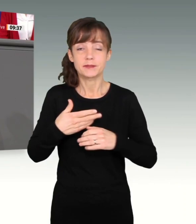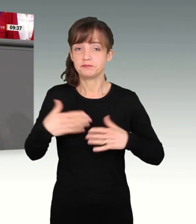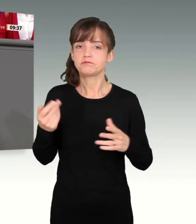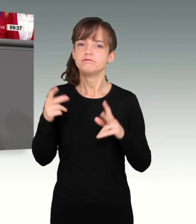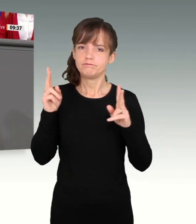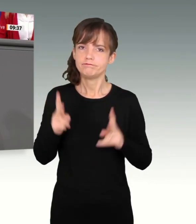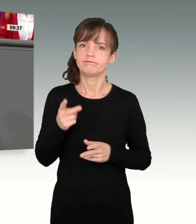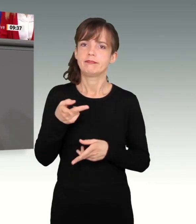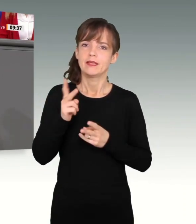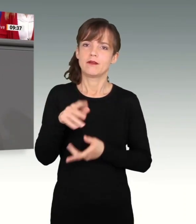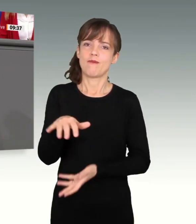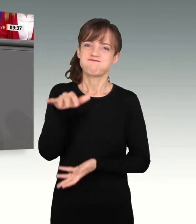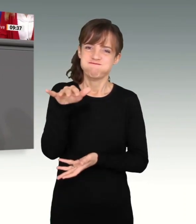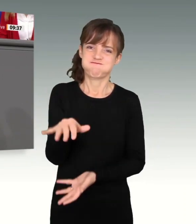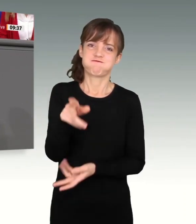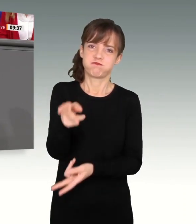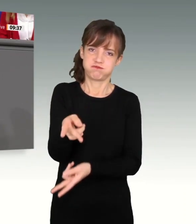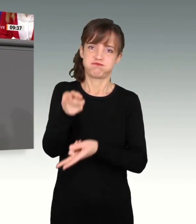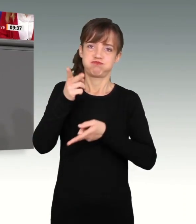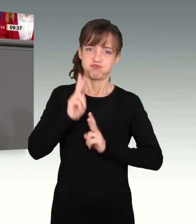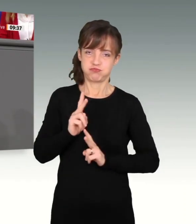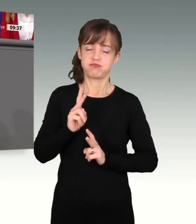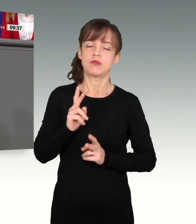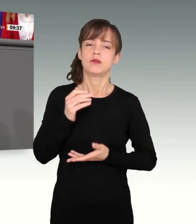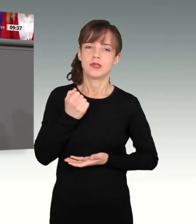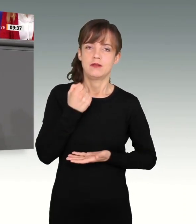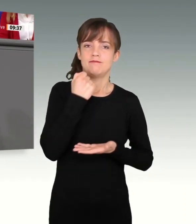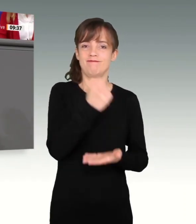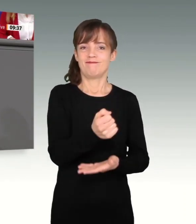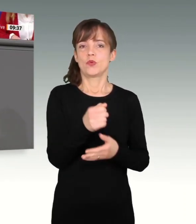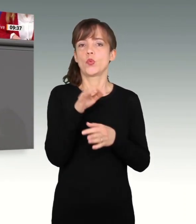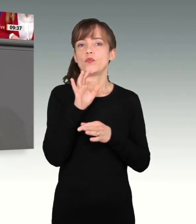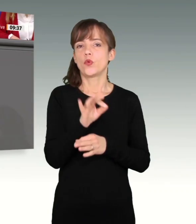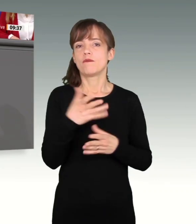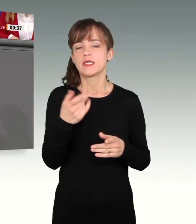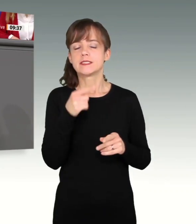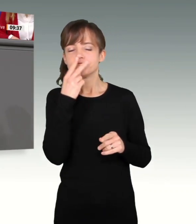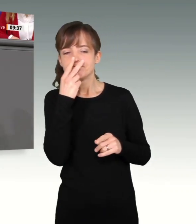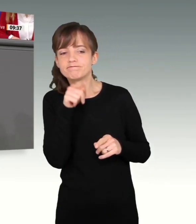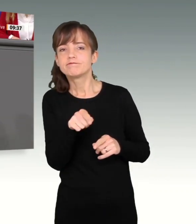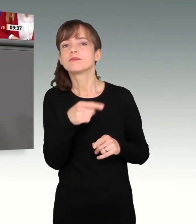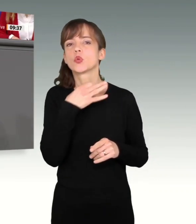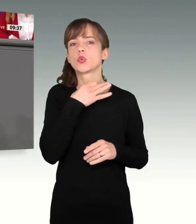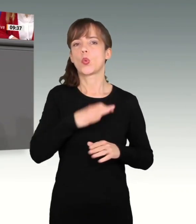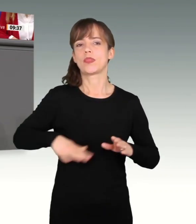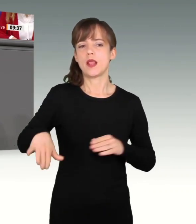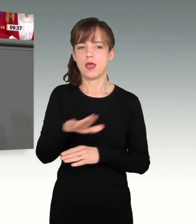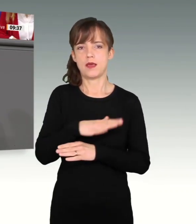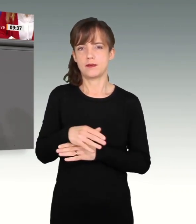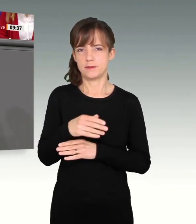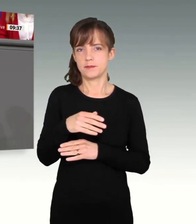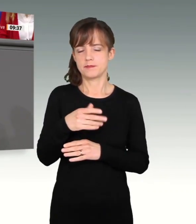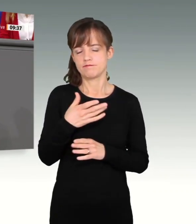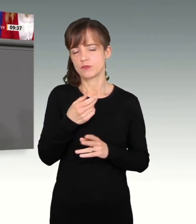an Krediten zur Bewältigung dieser Pandemie bereitgestellt und hat die außergewöhnliche Notlage nach Artikel 115 hier